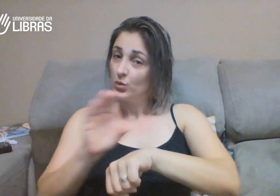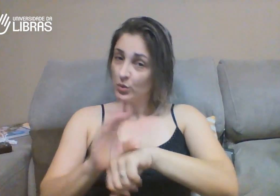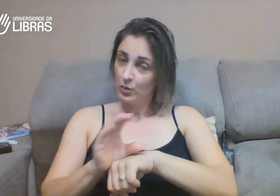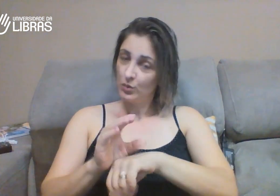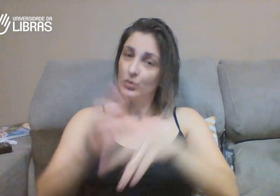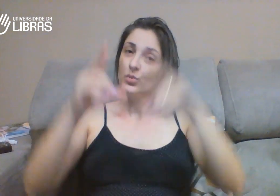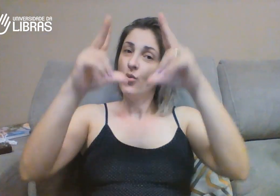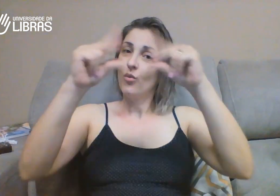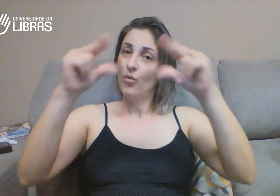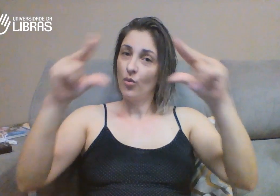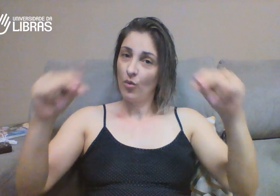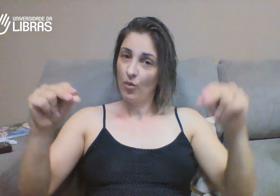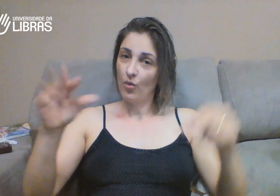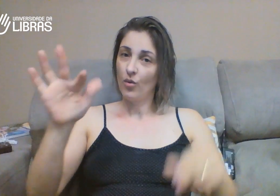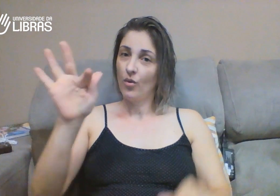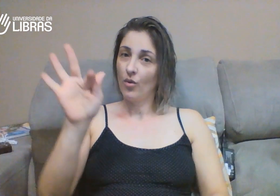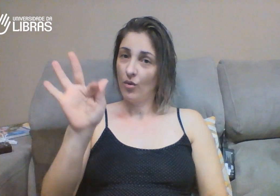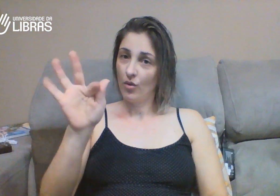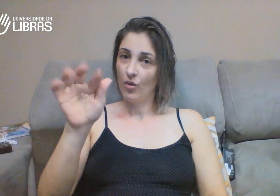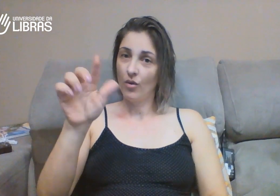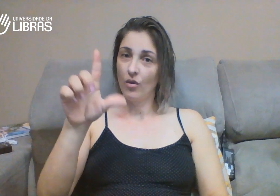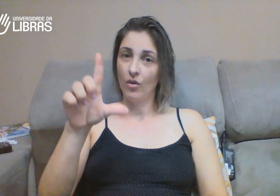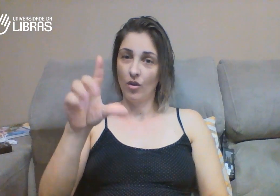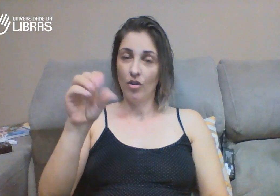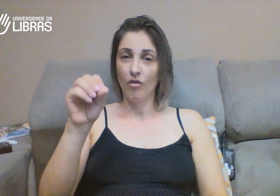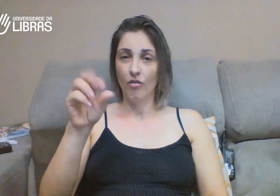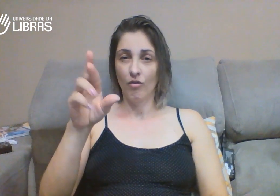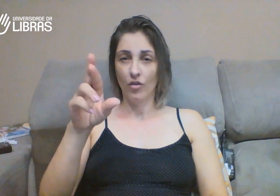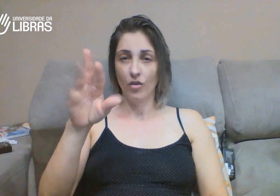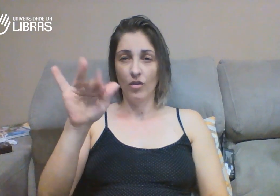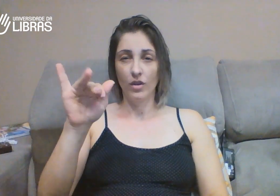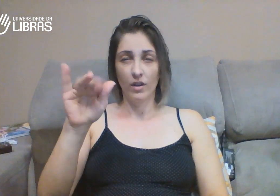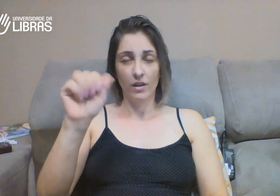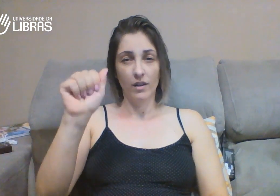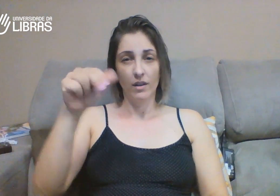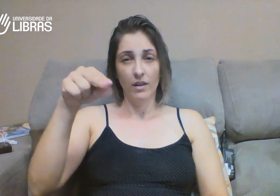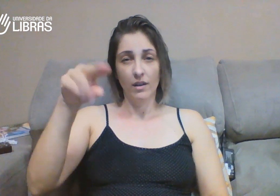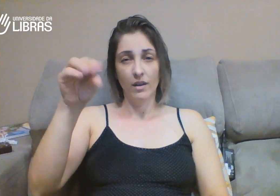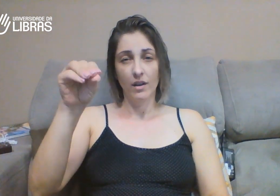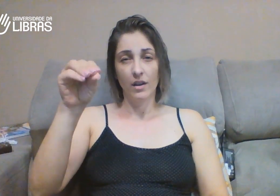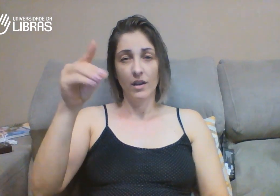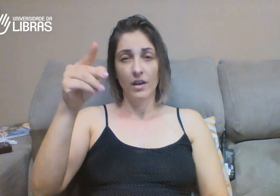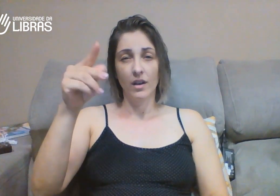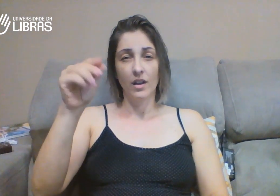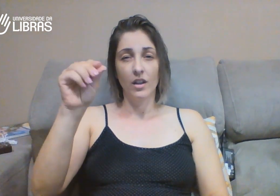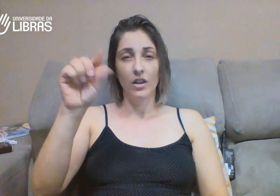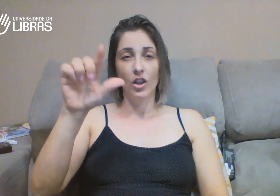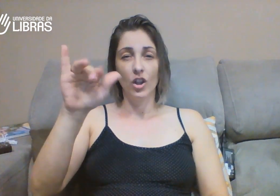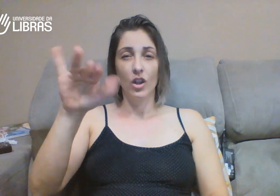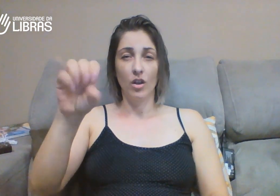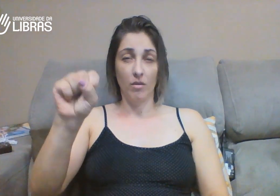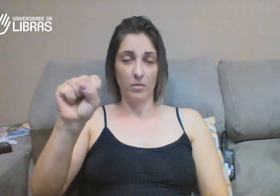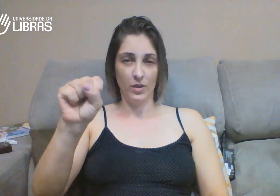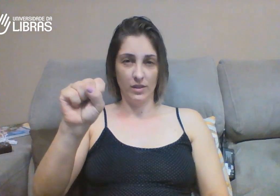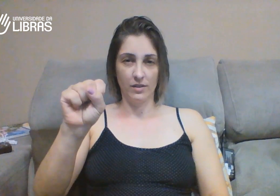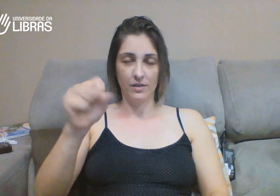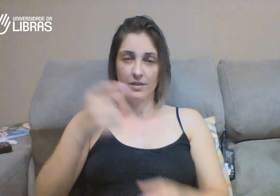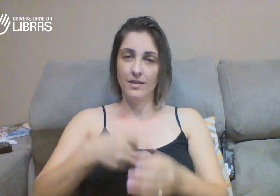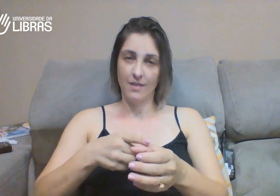sábado, começou o curso lá na cidade de Florianópolis. E assim,